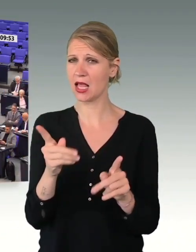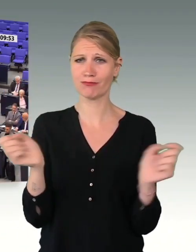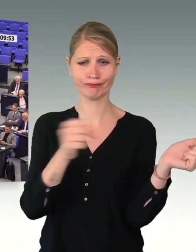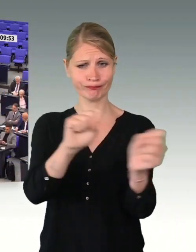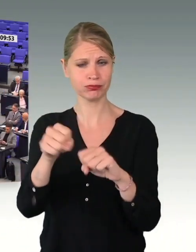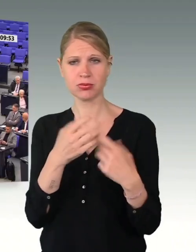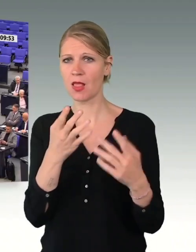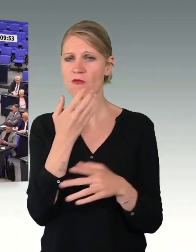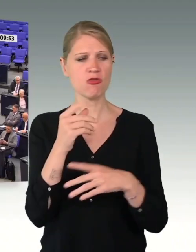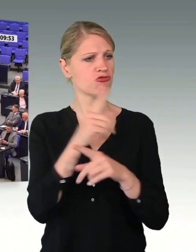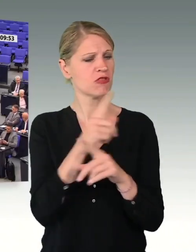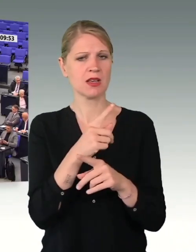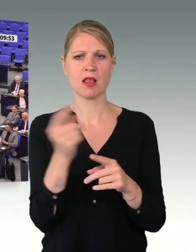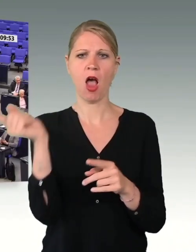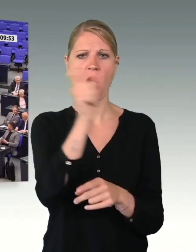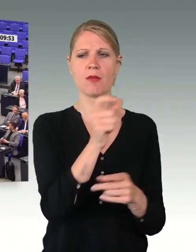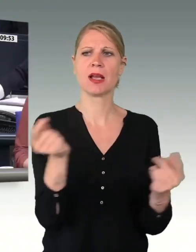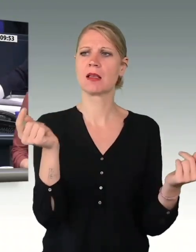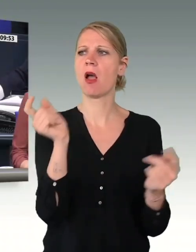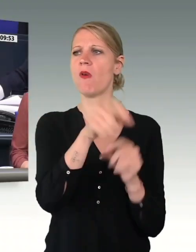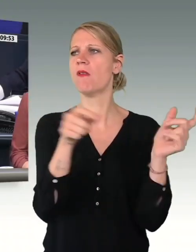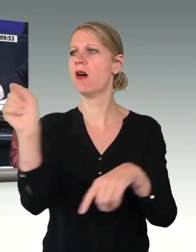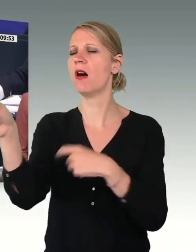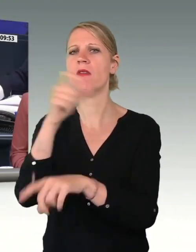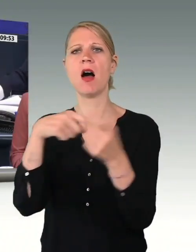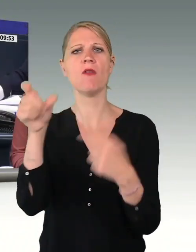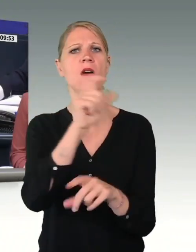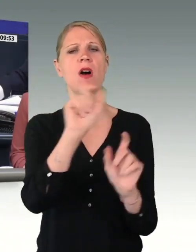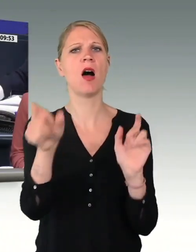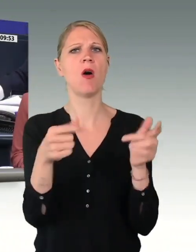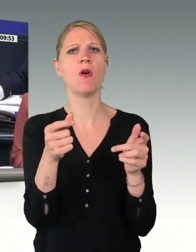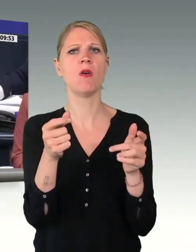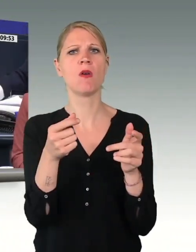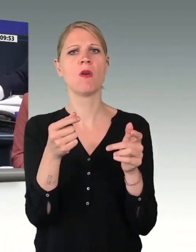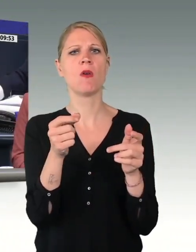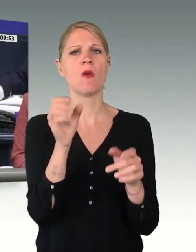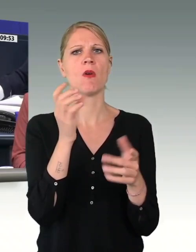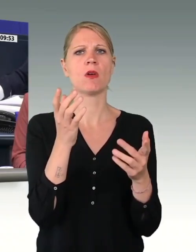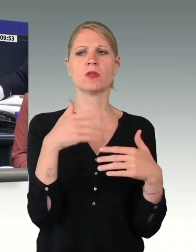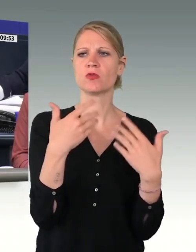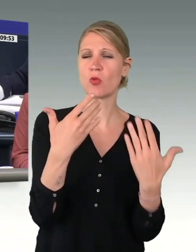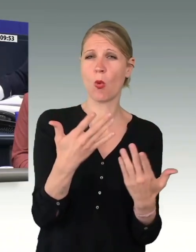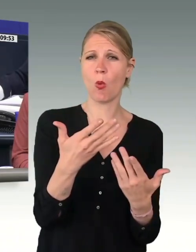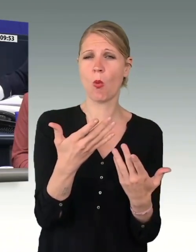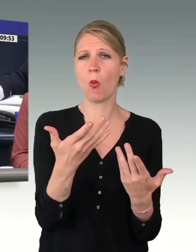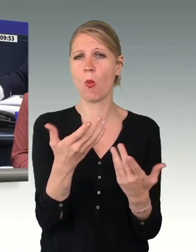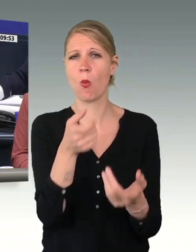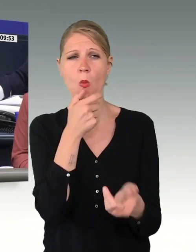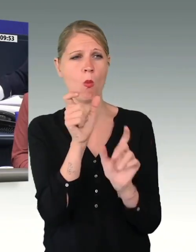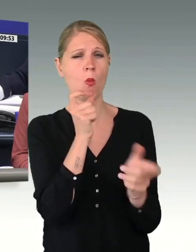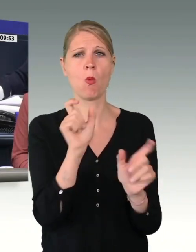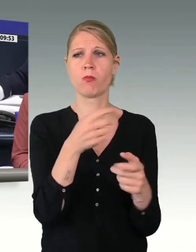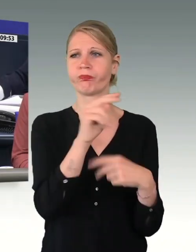Insofern rufe ich Sie daher zur Ordnung. Damit kommen wir wieder zur Debatte.